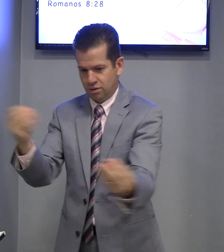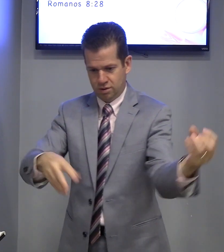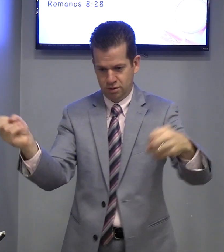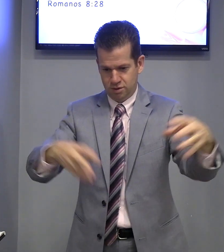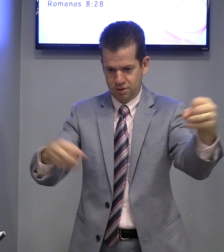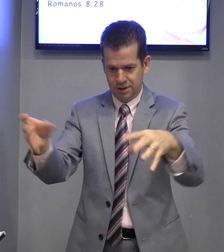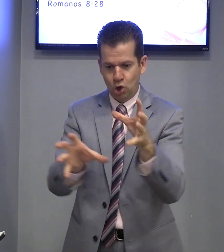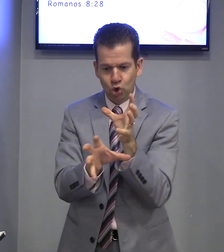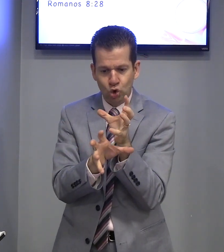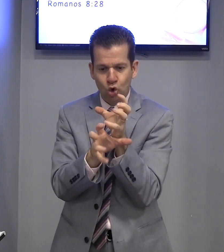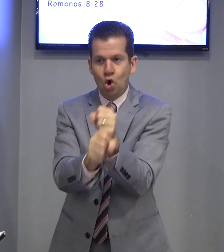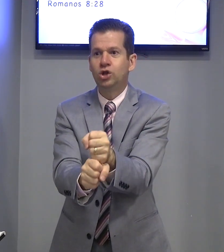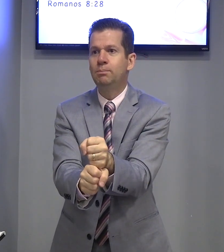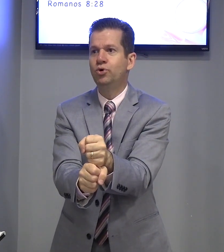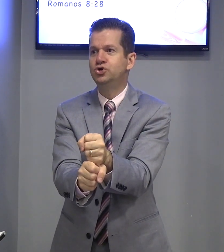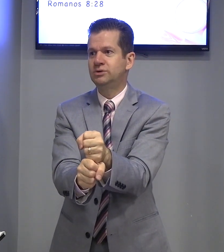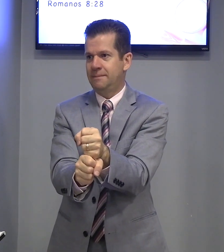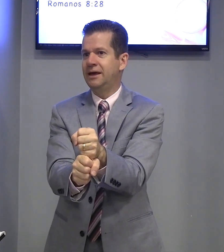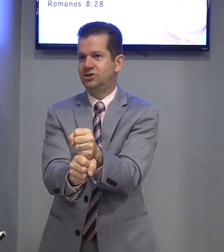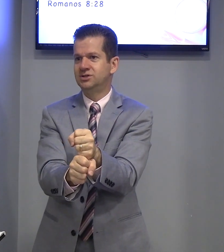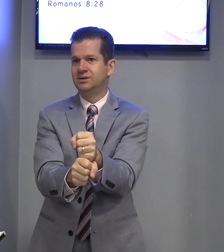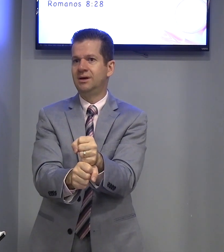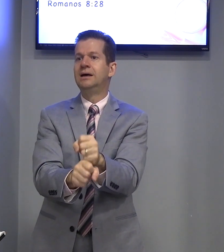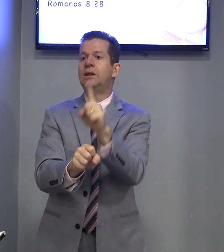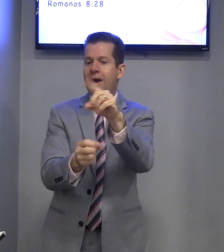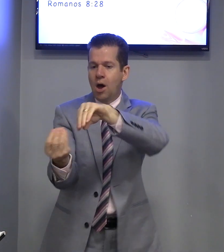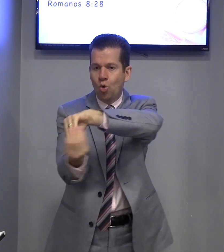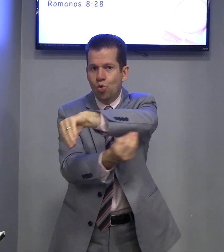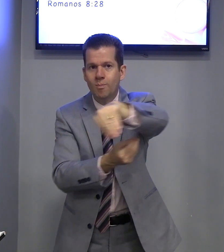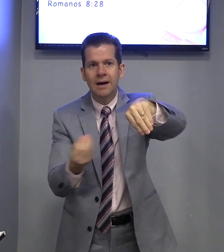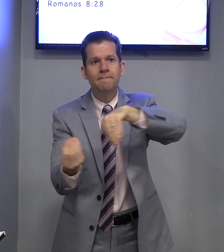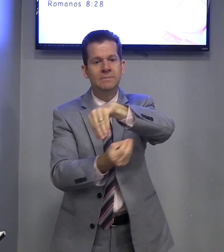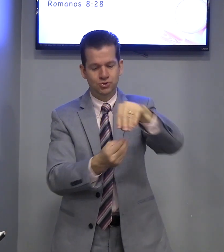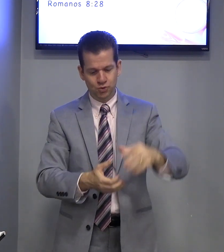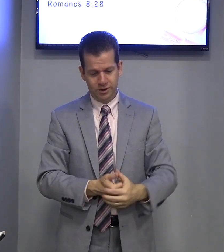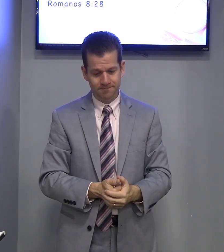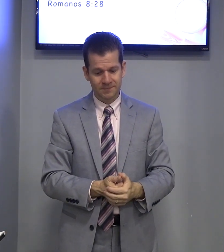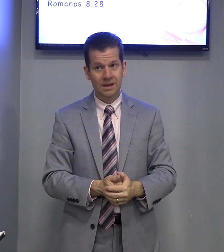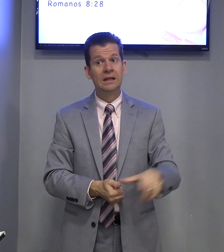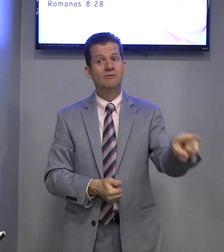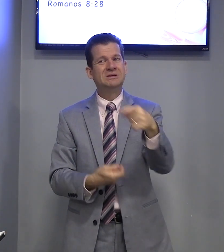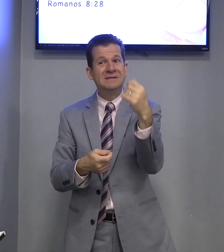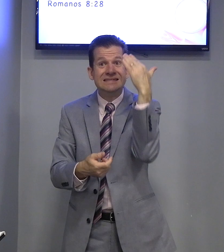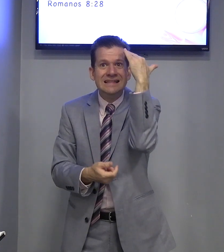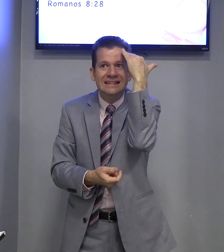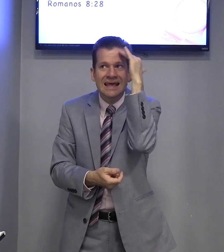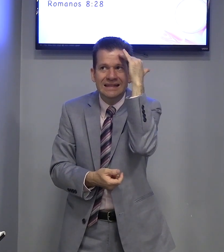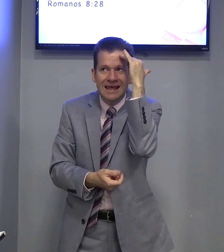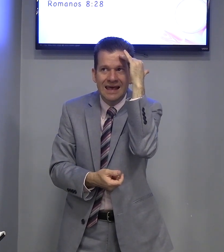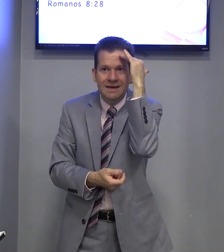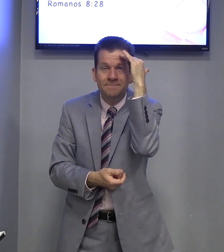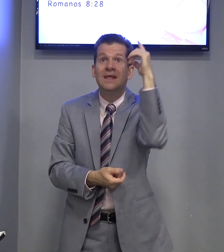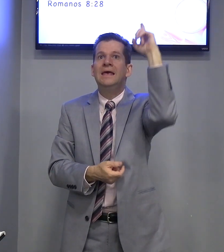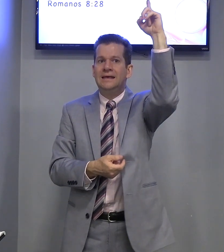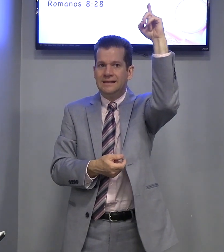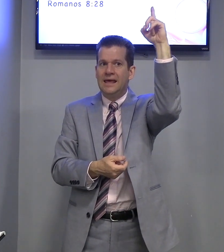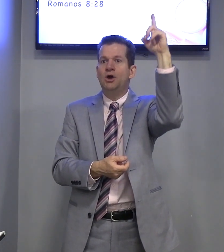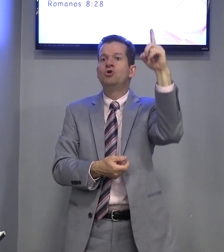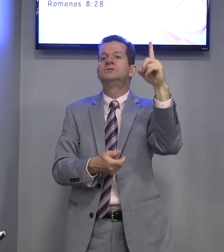contribui juntamente. Então, é uma mistura. Então, você precisa entender que Deus